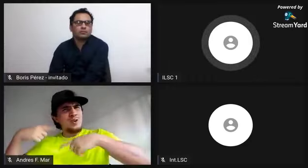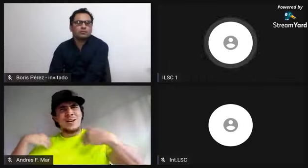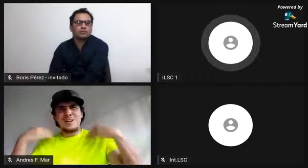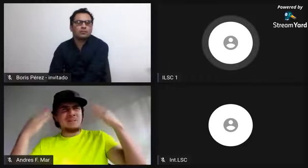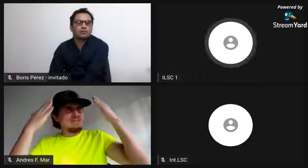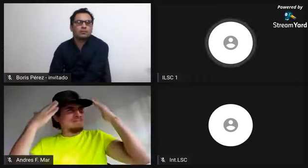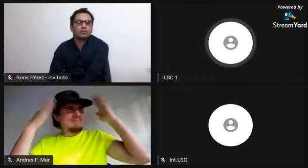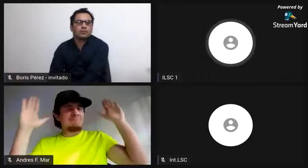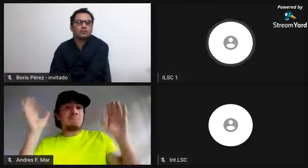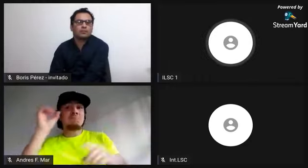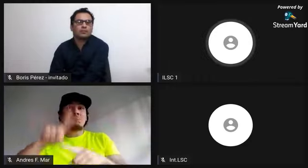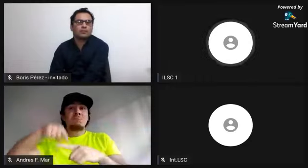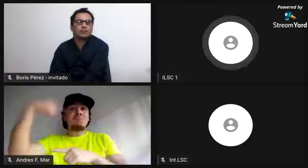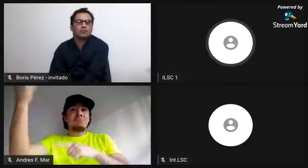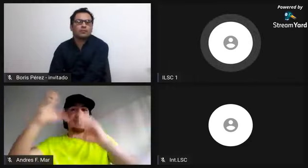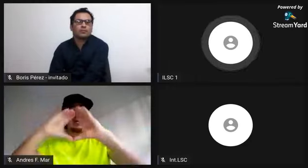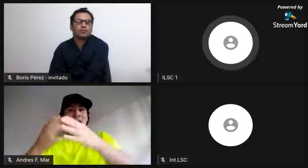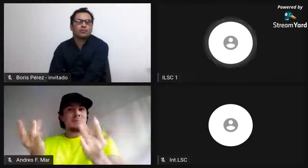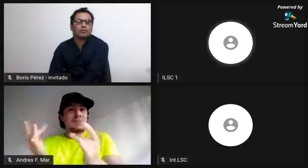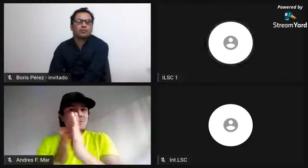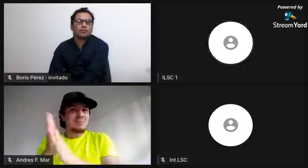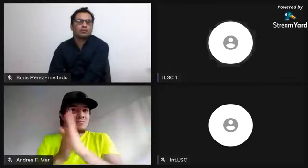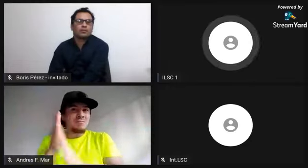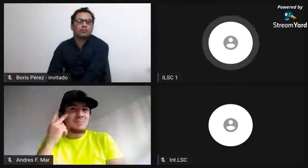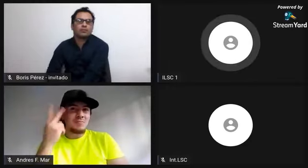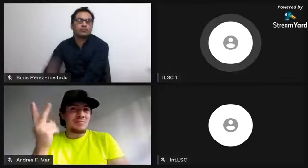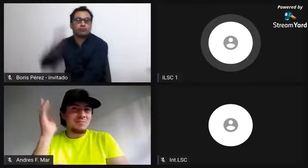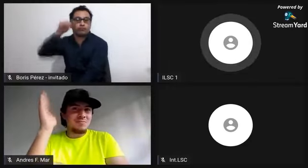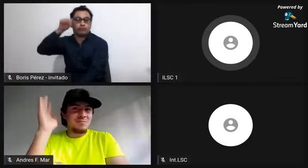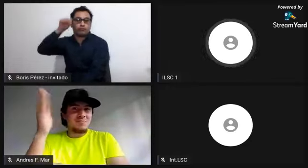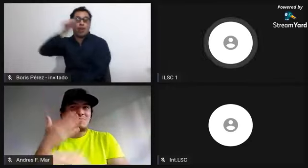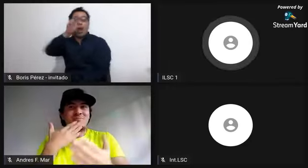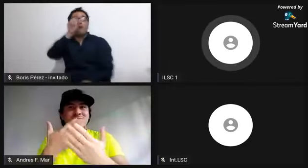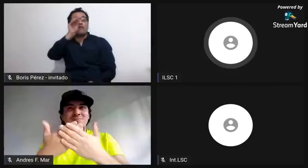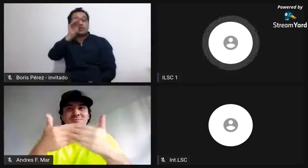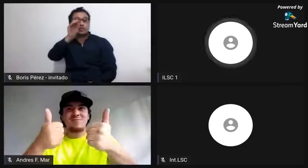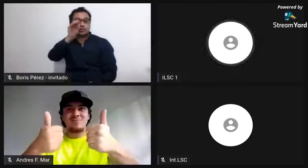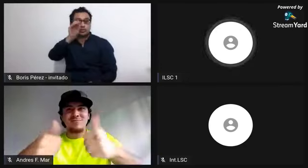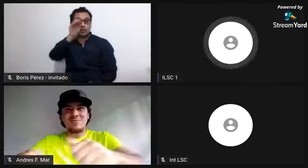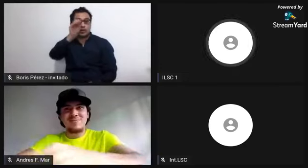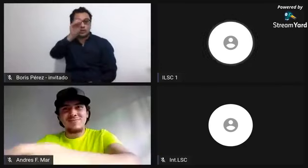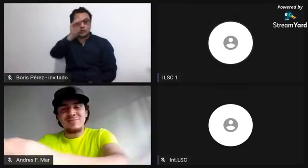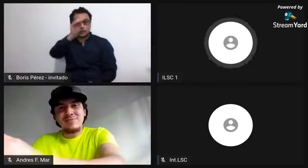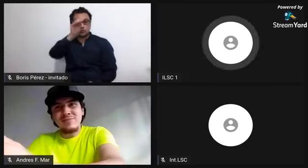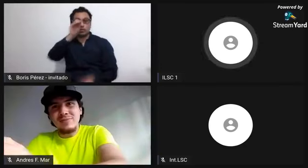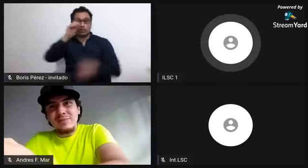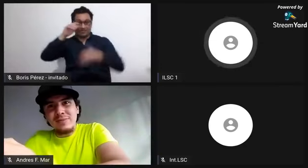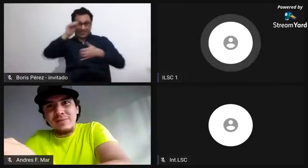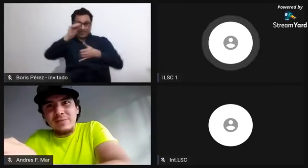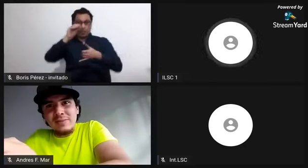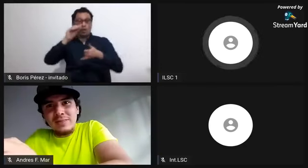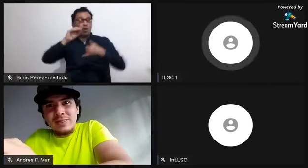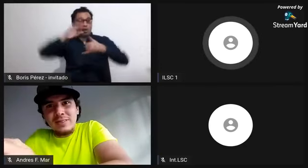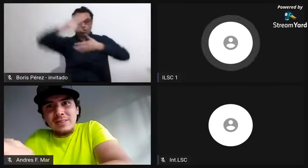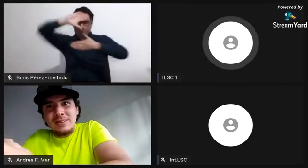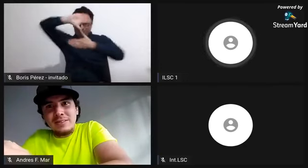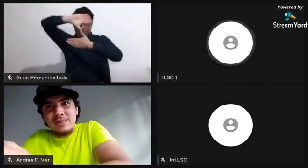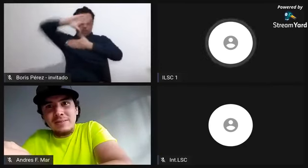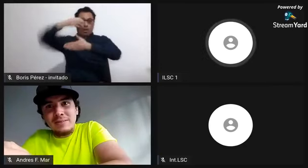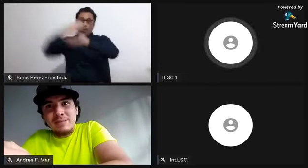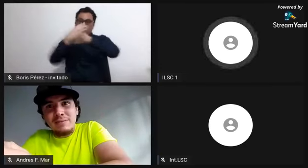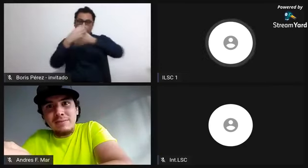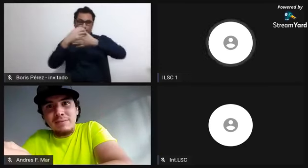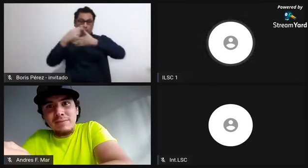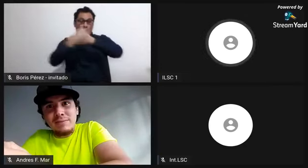por qué se dan todos esos procesos de abolición de la esclavitud por parte que pensaba el